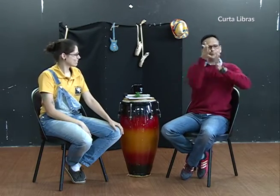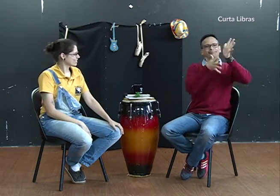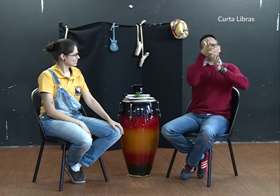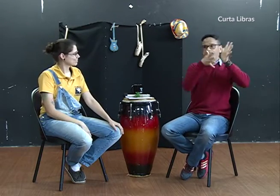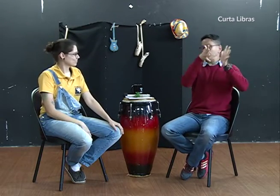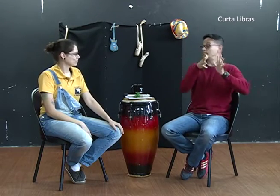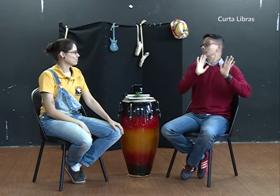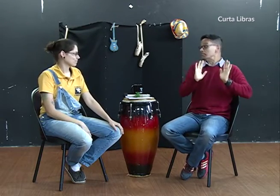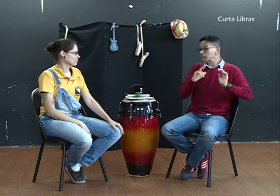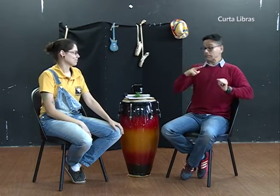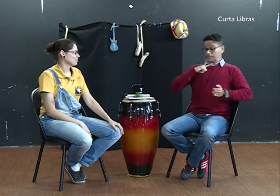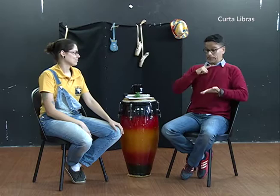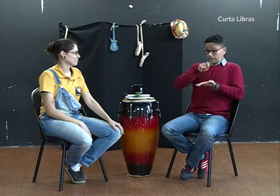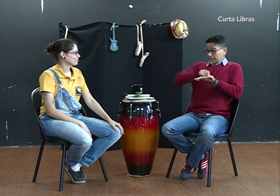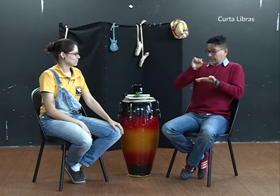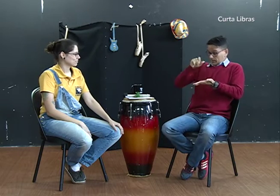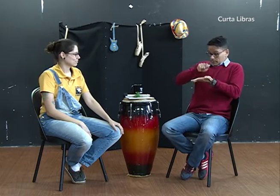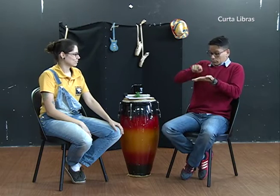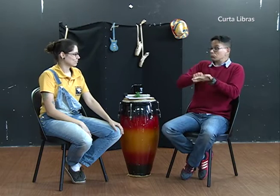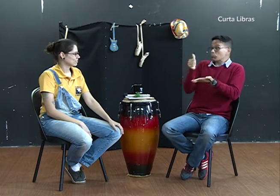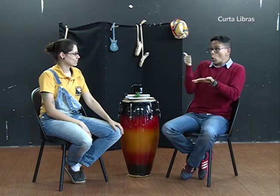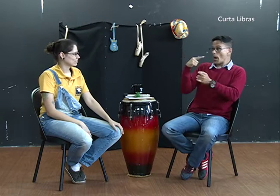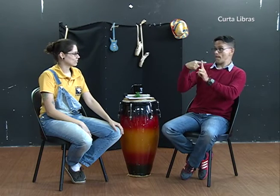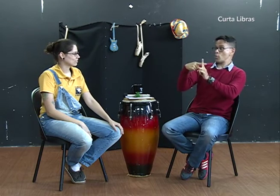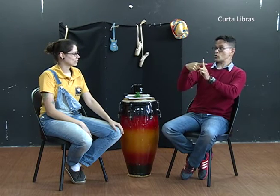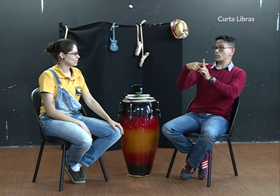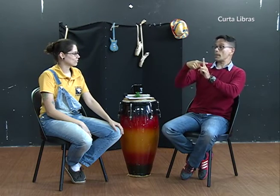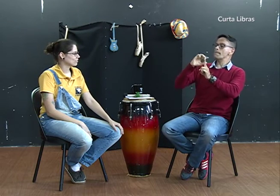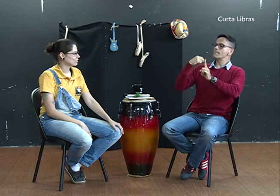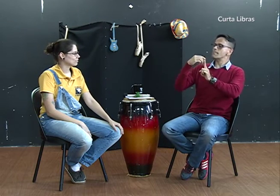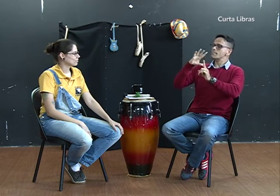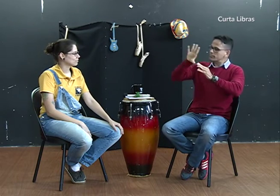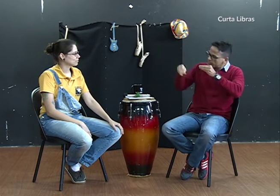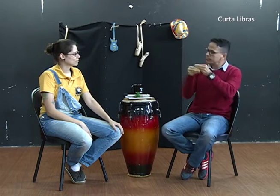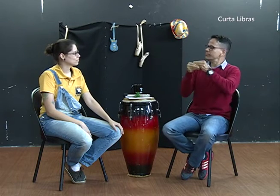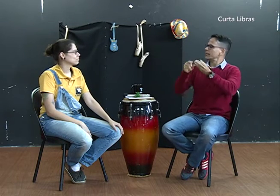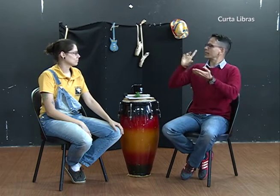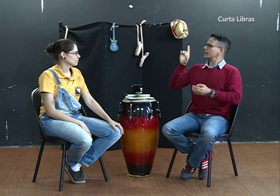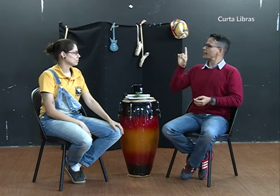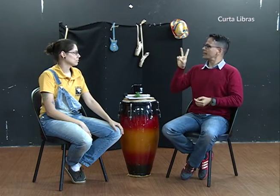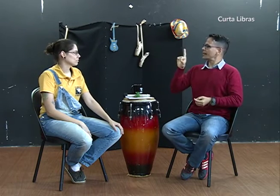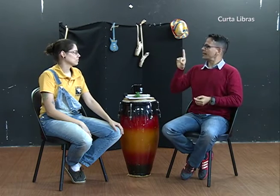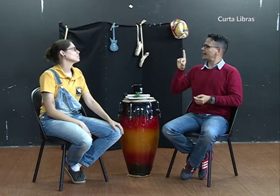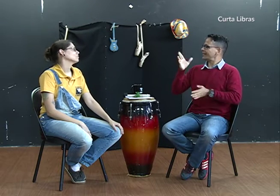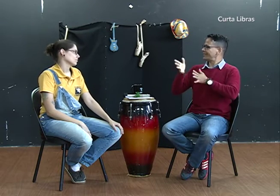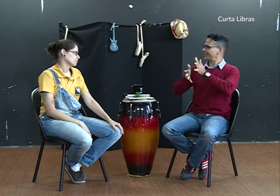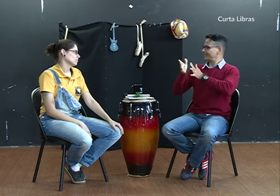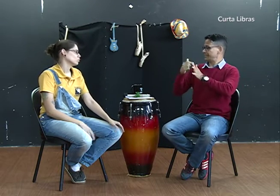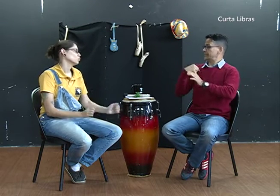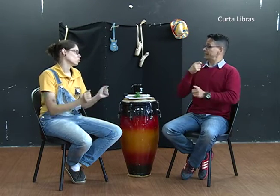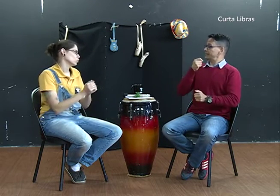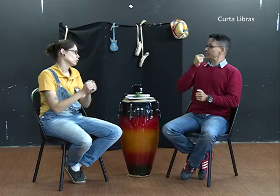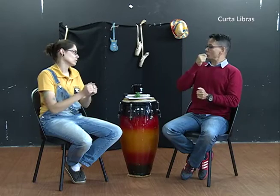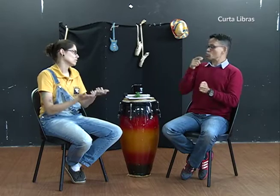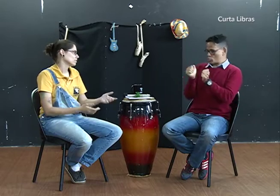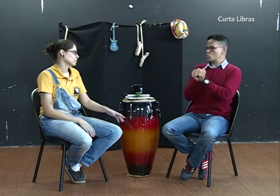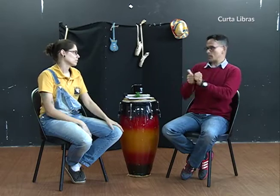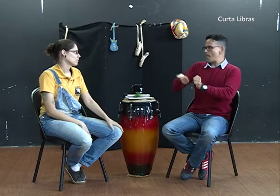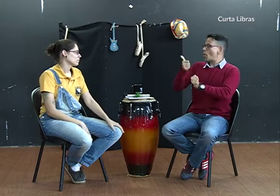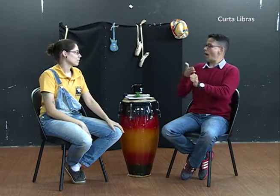a essência. Os tradutores e linguistas sabem bem como é isso. É melhor haver um registro em vídeo, em língua de sinais. A escrita da